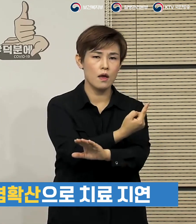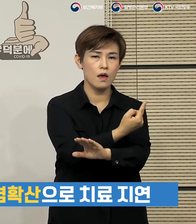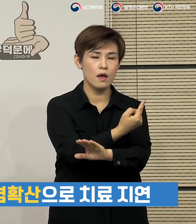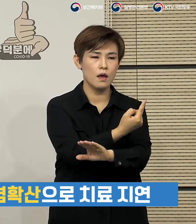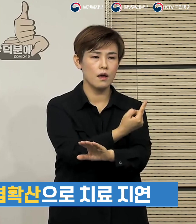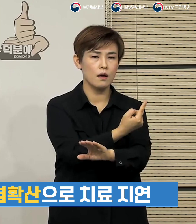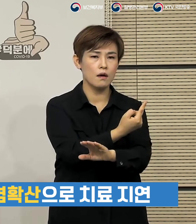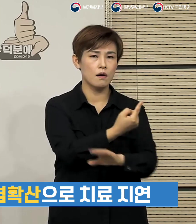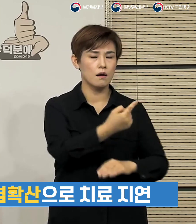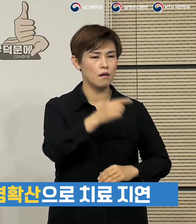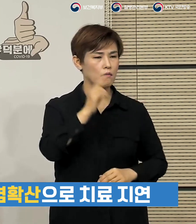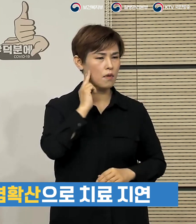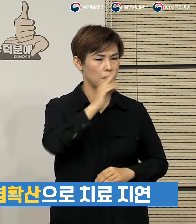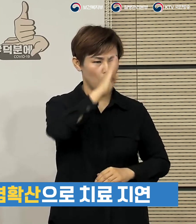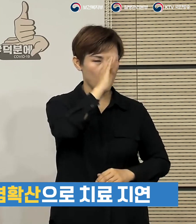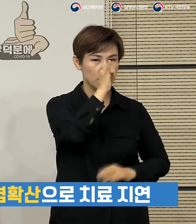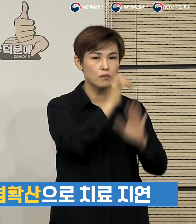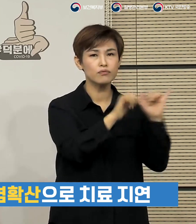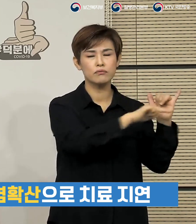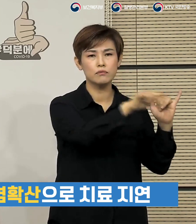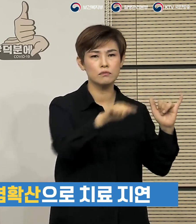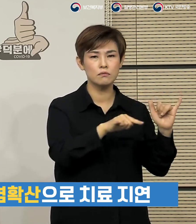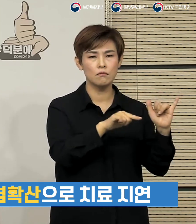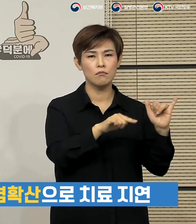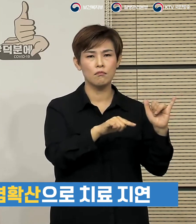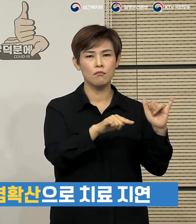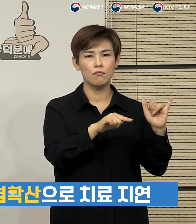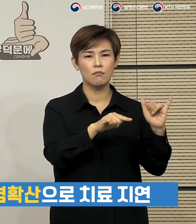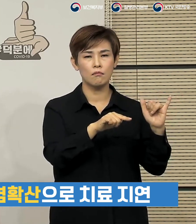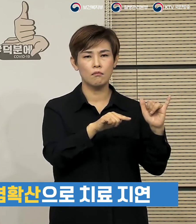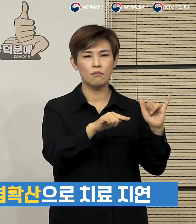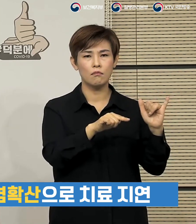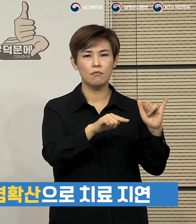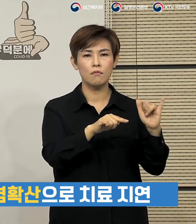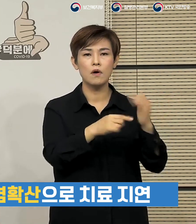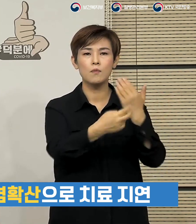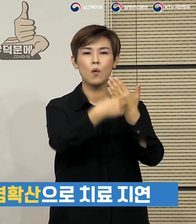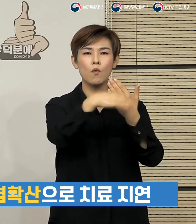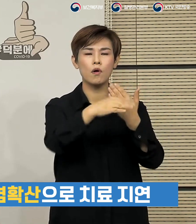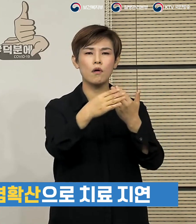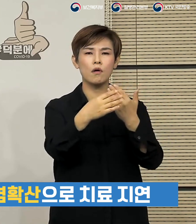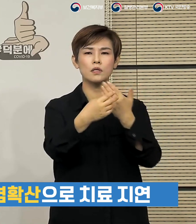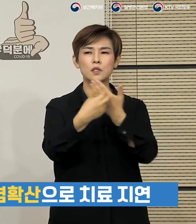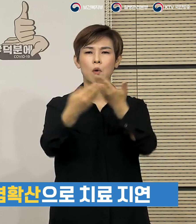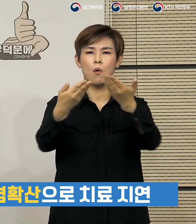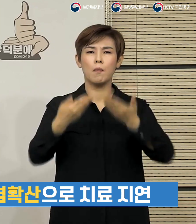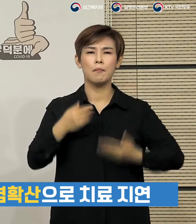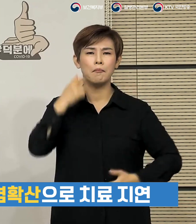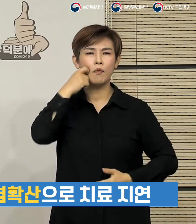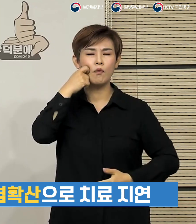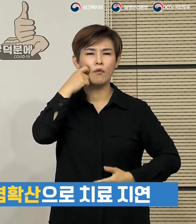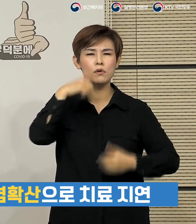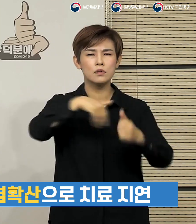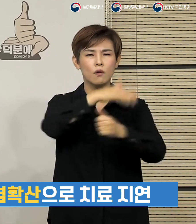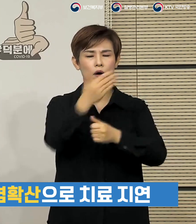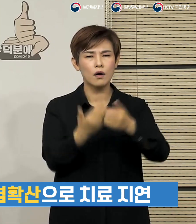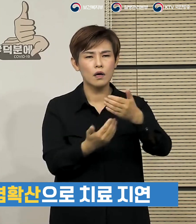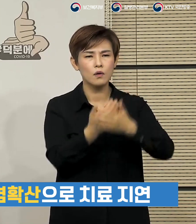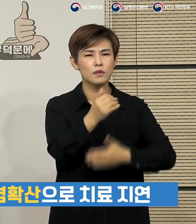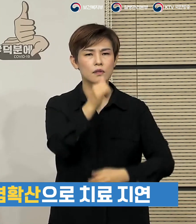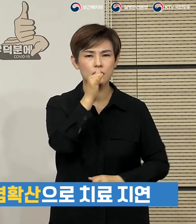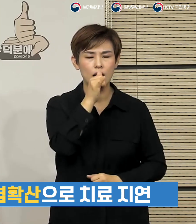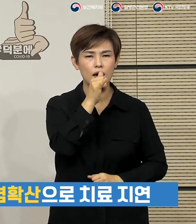계신 분들이 감염 확산으로 인해서 제대로 진료를 받지 못하는 사례가 있을 수 있다는 점은